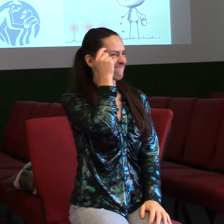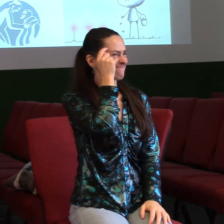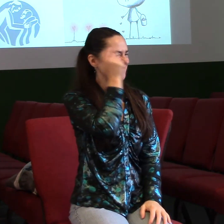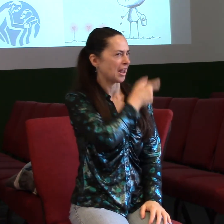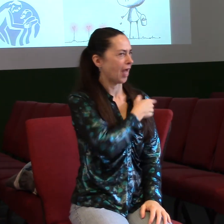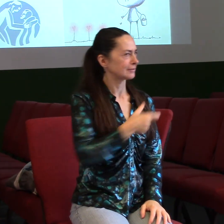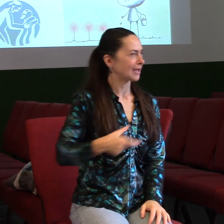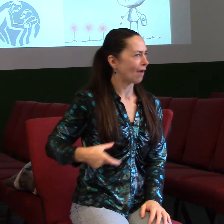znamená.